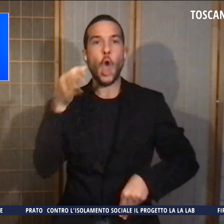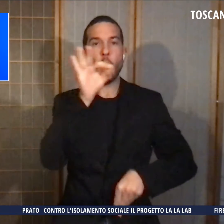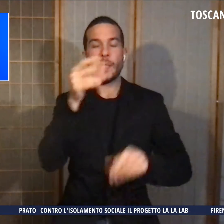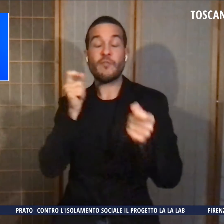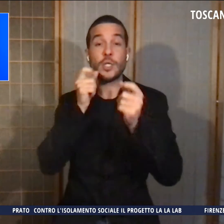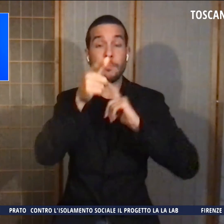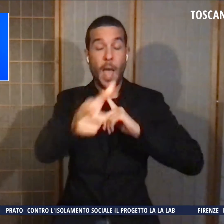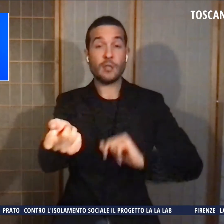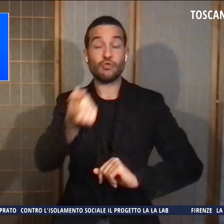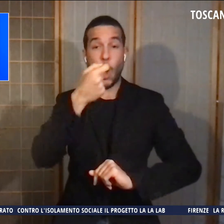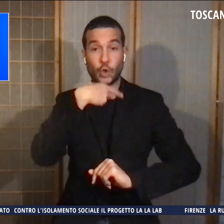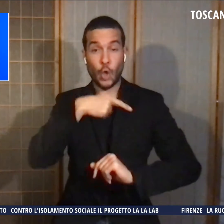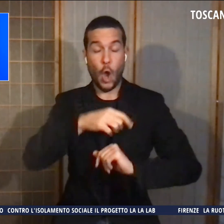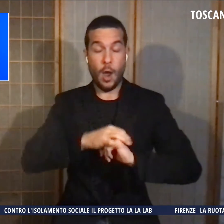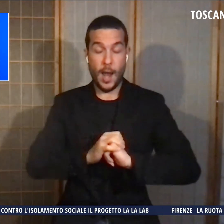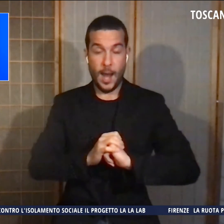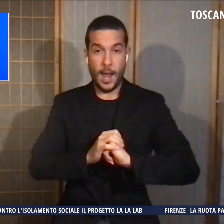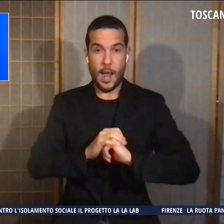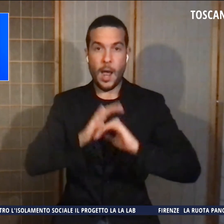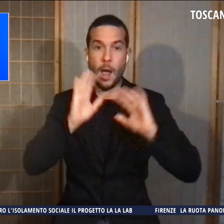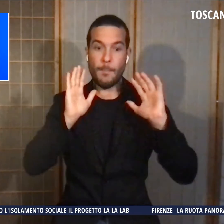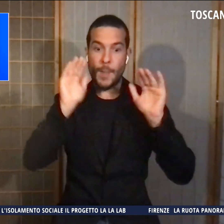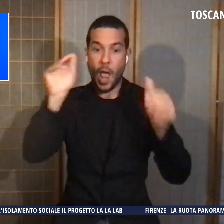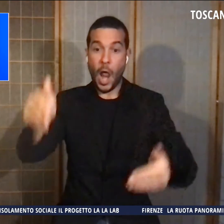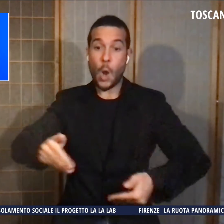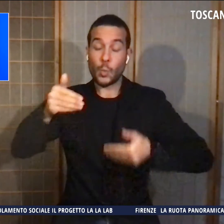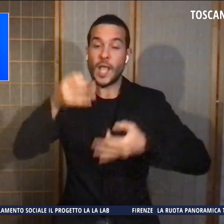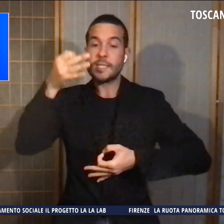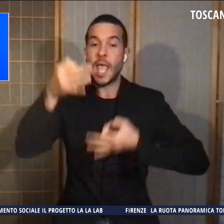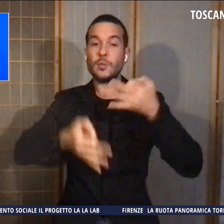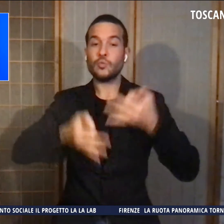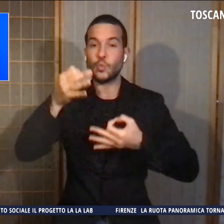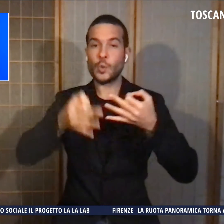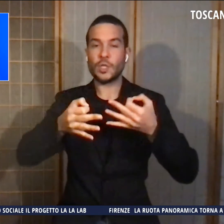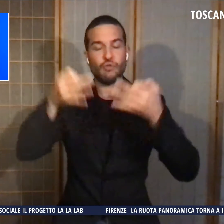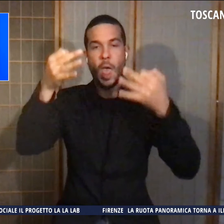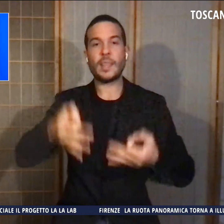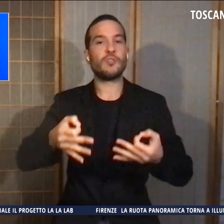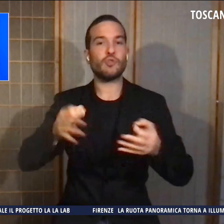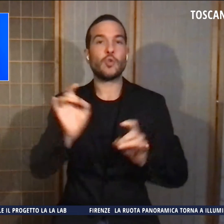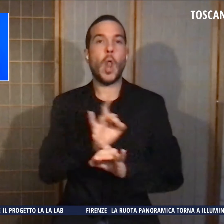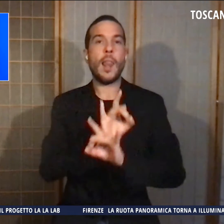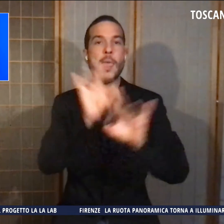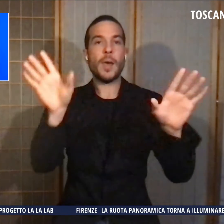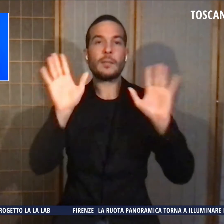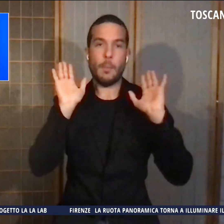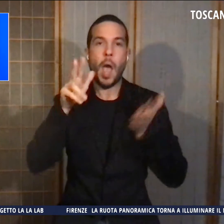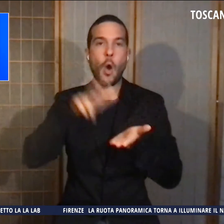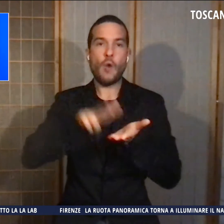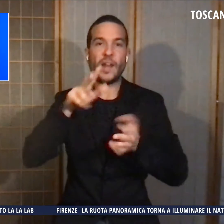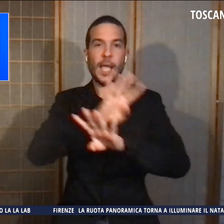stupefacente, ma all'udienza il giudice lo ha rimesso in libertà pur convalidando l'arresto.